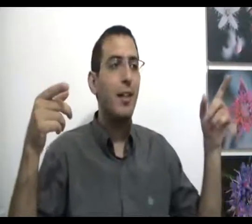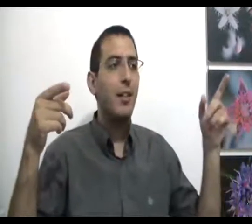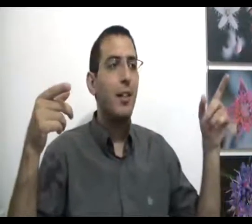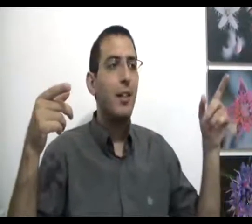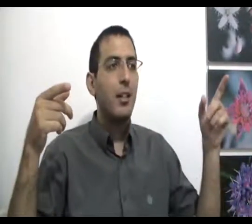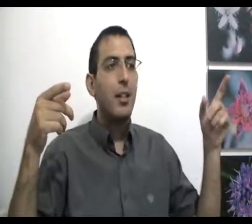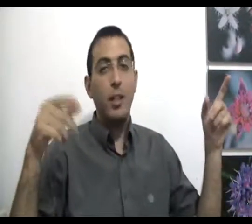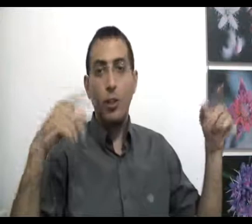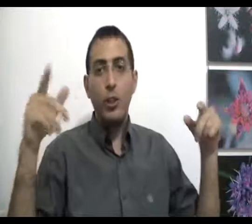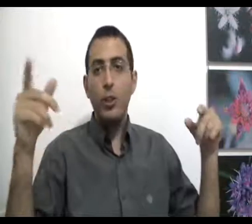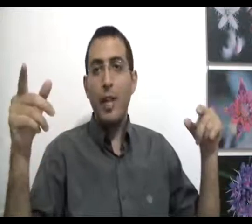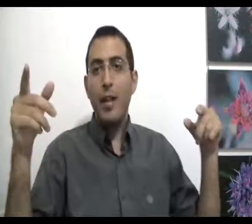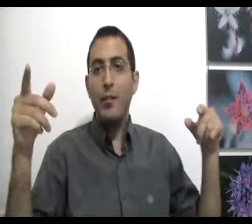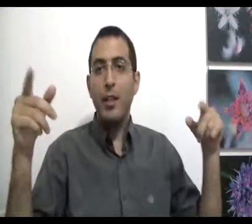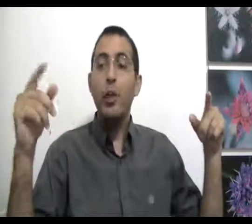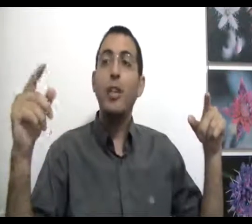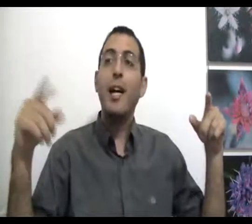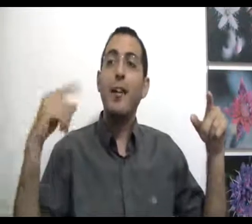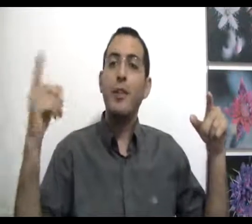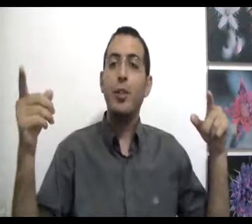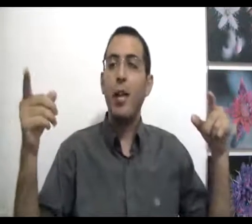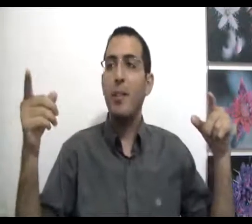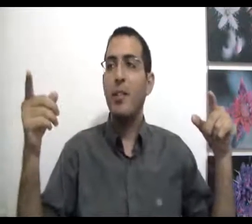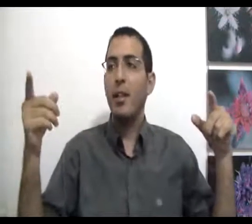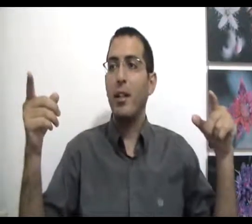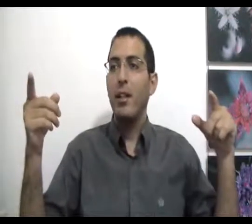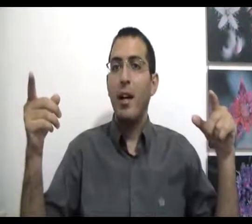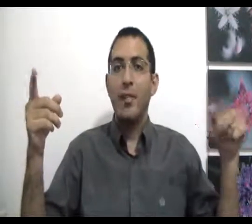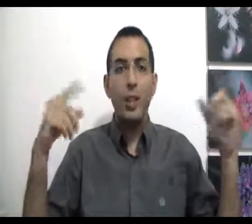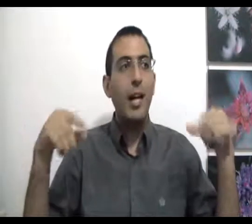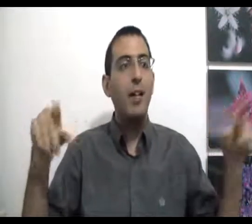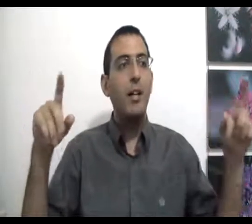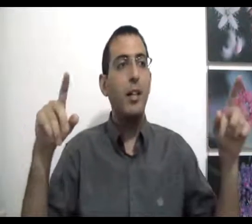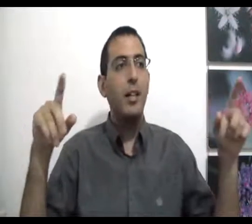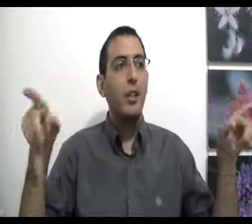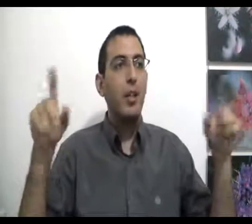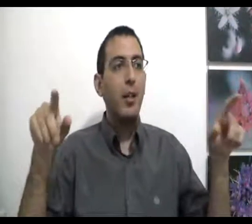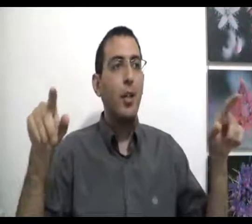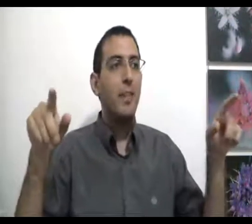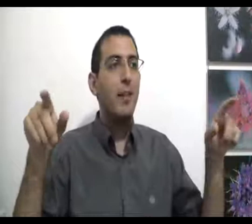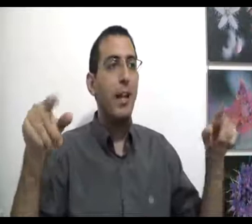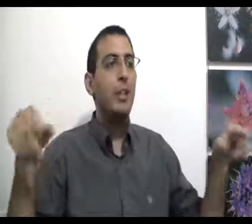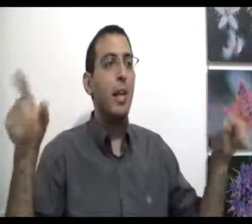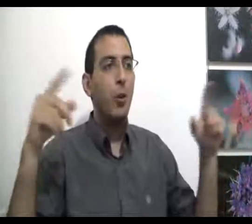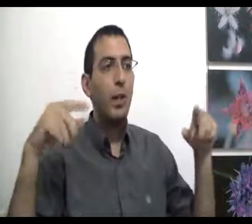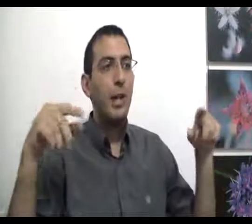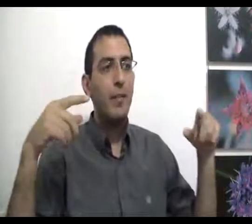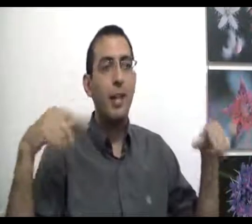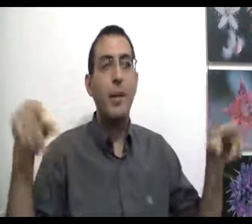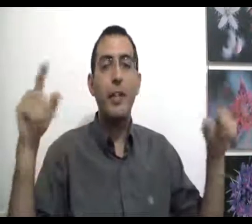נכון שלא שייך אהבה לא שייך אהבה שתלויה בדבר אבל שייך אהבה שאינה תלויה בדבר כאשר הכל אחד ואדם מרגיש